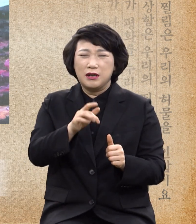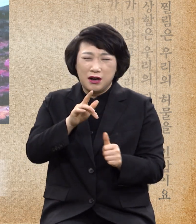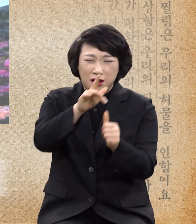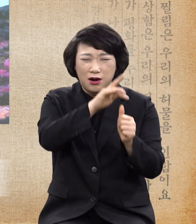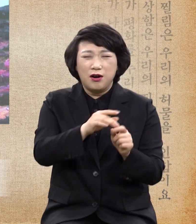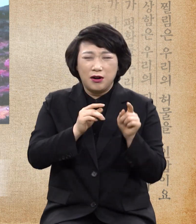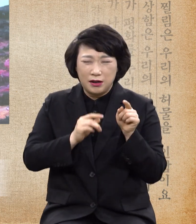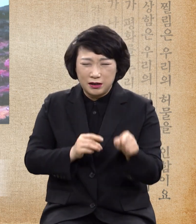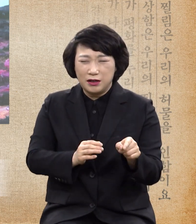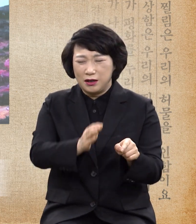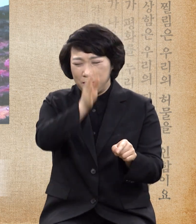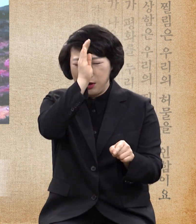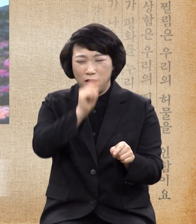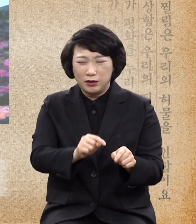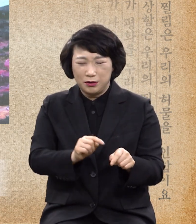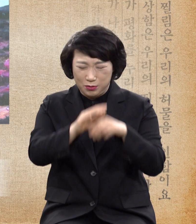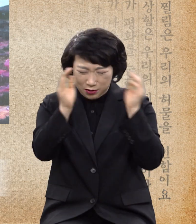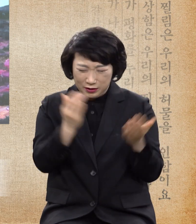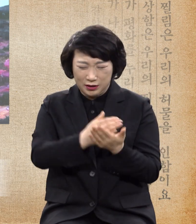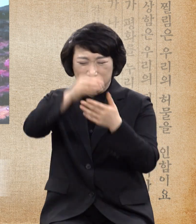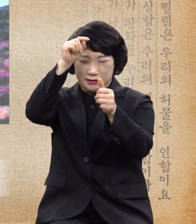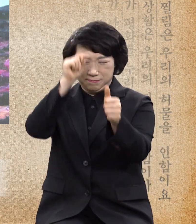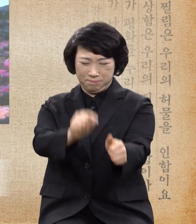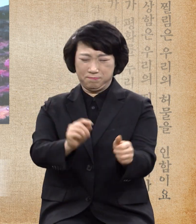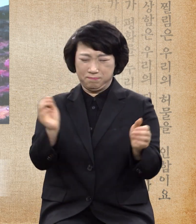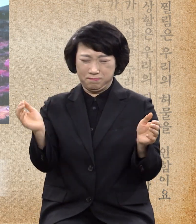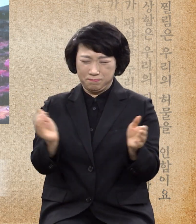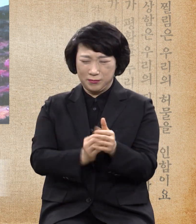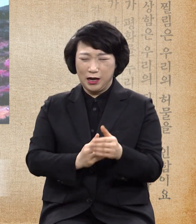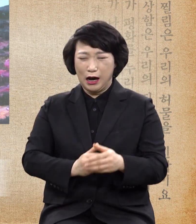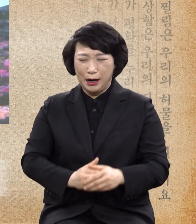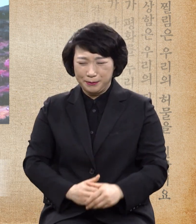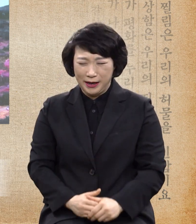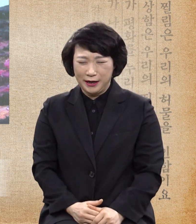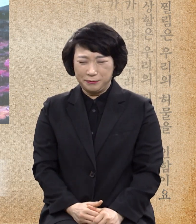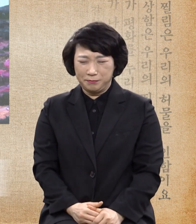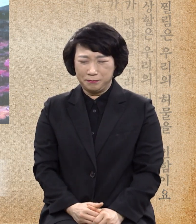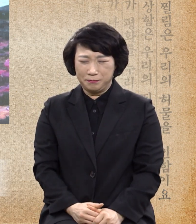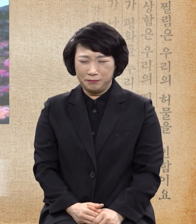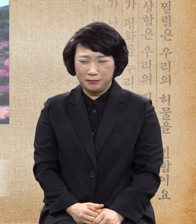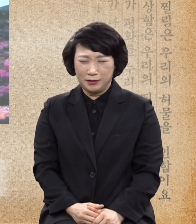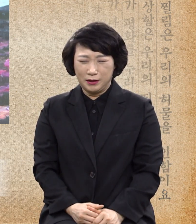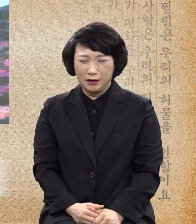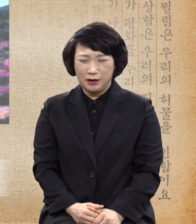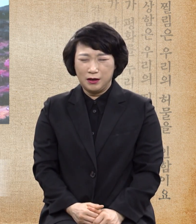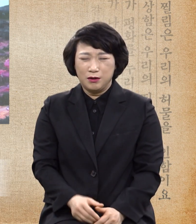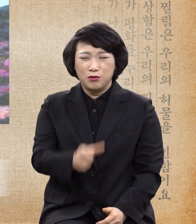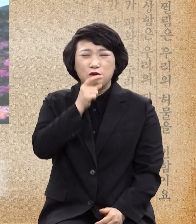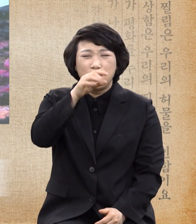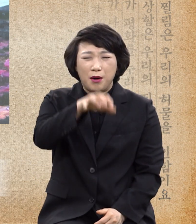너는 떠나갈지어다 물 없는 곳에 다니면 더